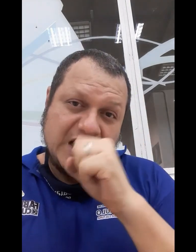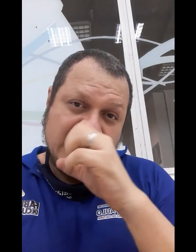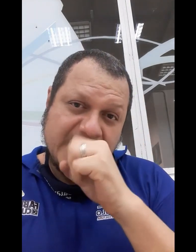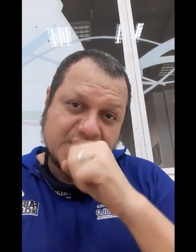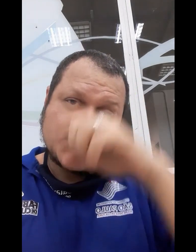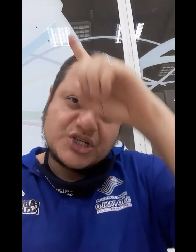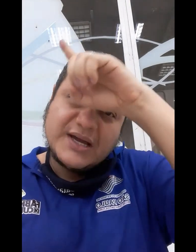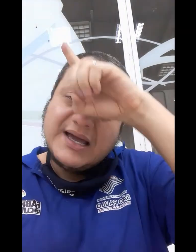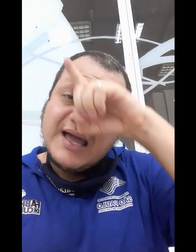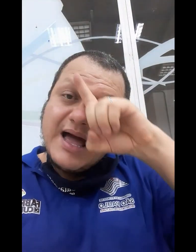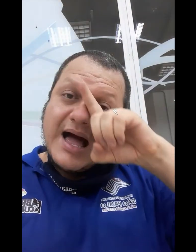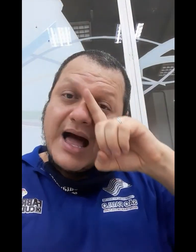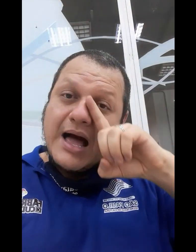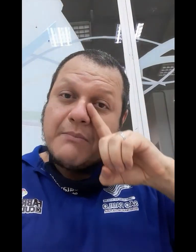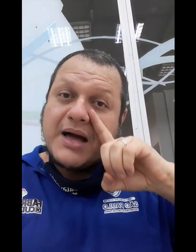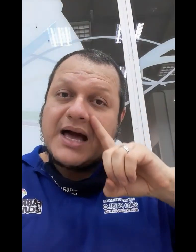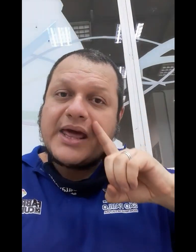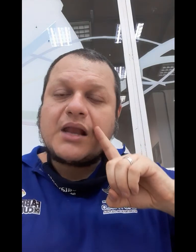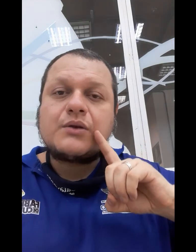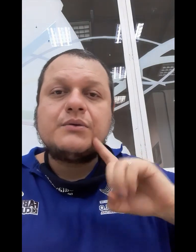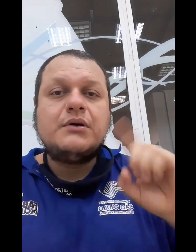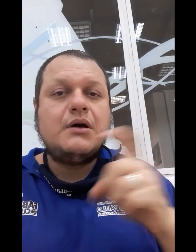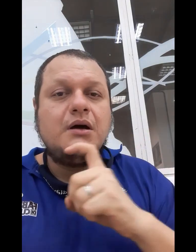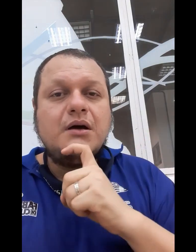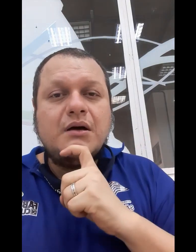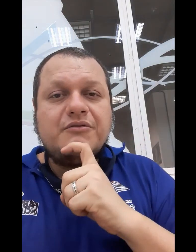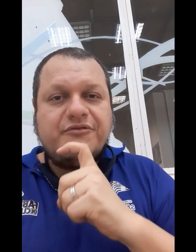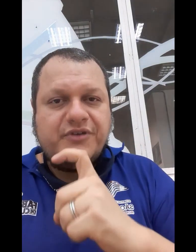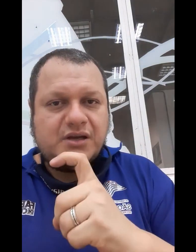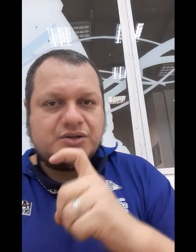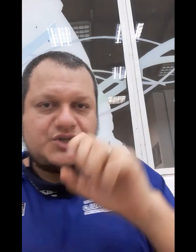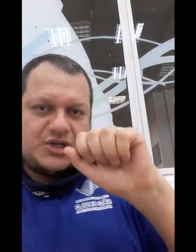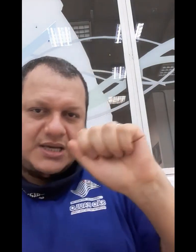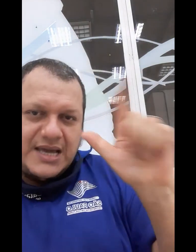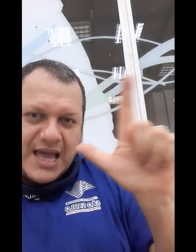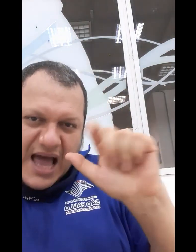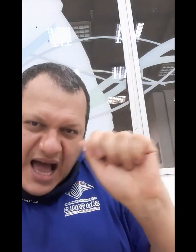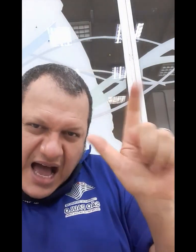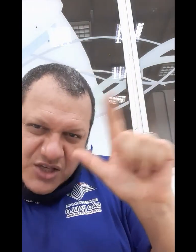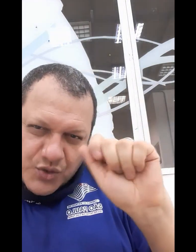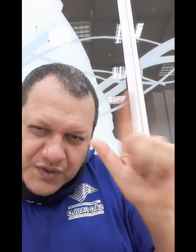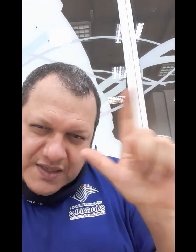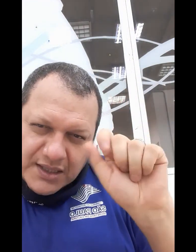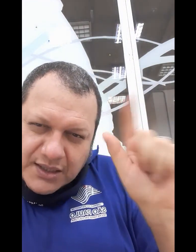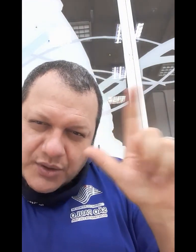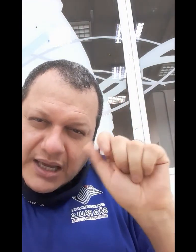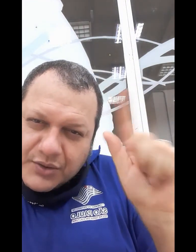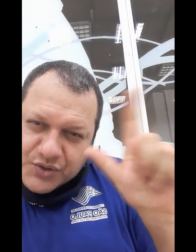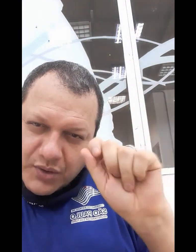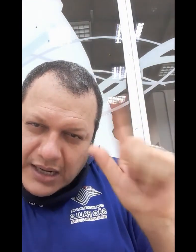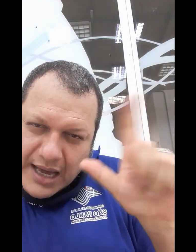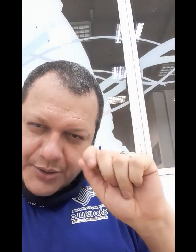laranja, amarelo, verde, azul ciano, que é o azul claro,